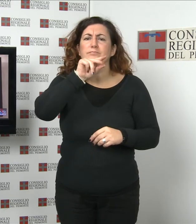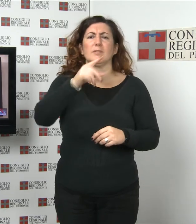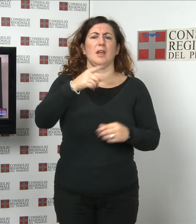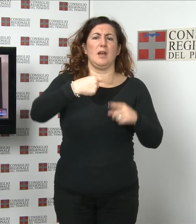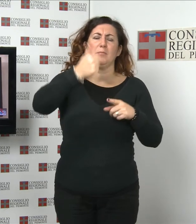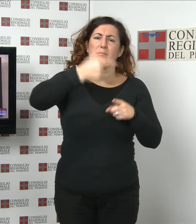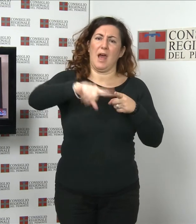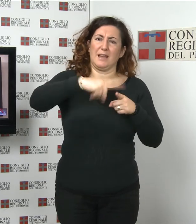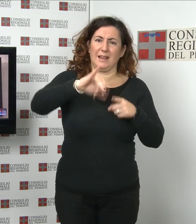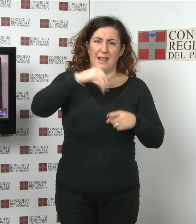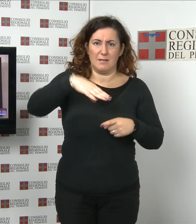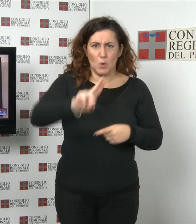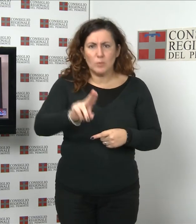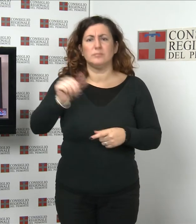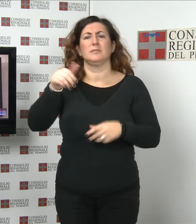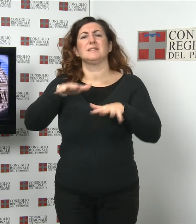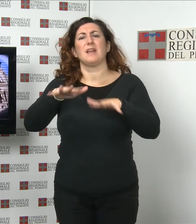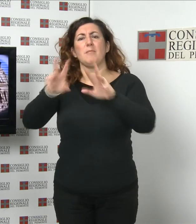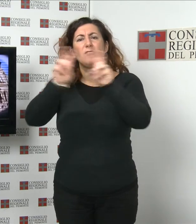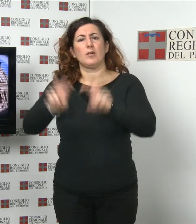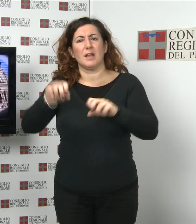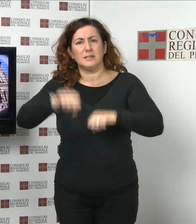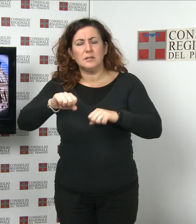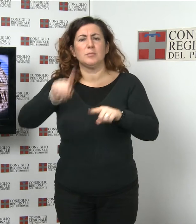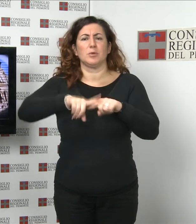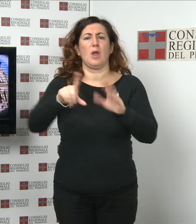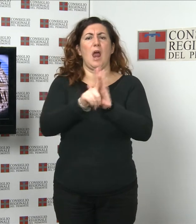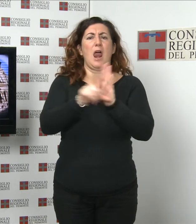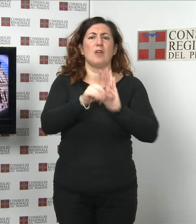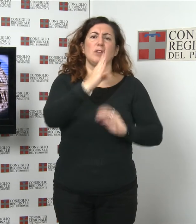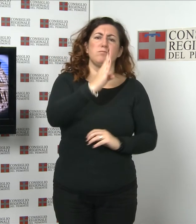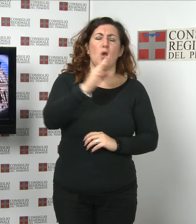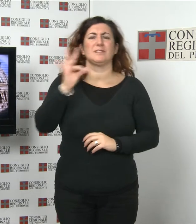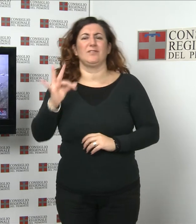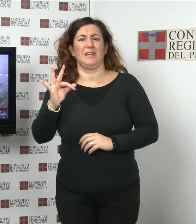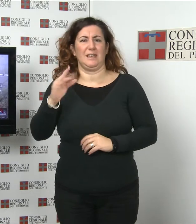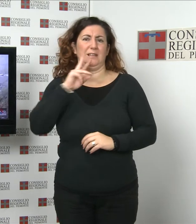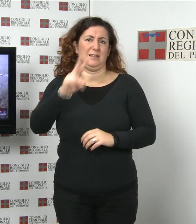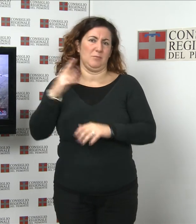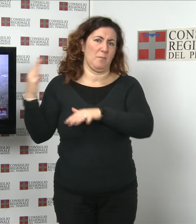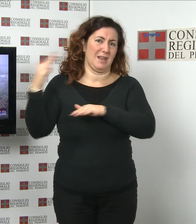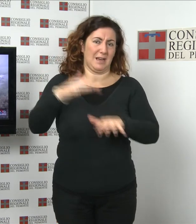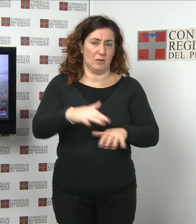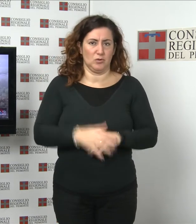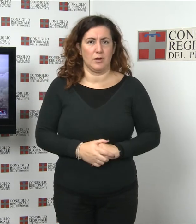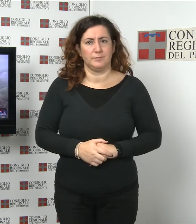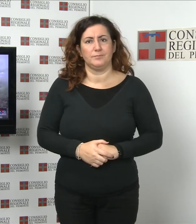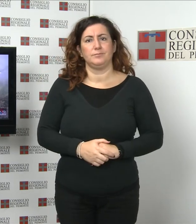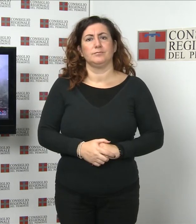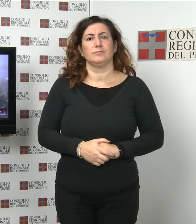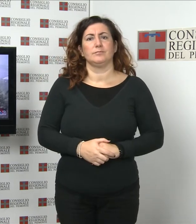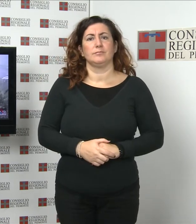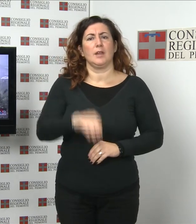sanità e la legge Bossi-Fini sull'immigrazione. La Quinta Commissione a Balangero Le analisi epidemiologiche